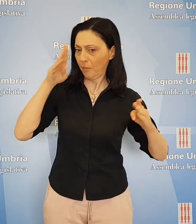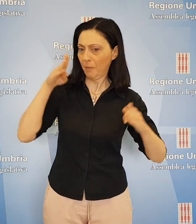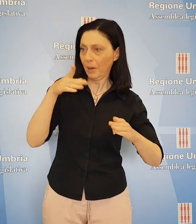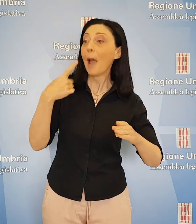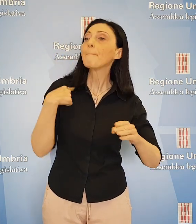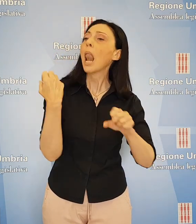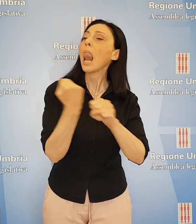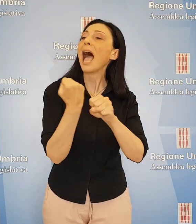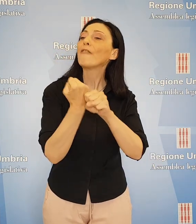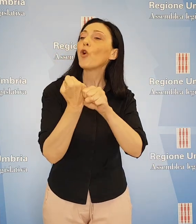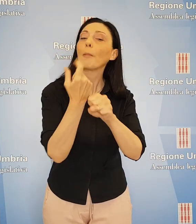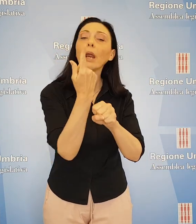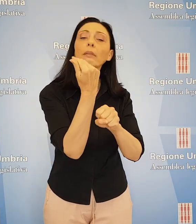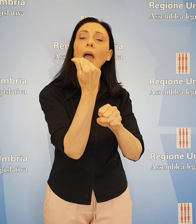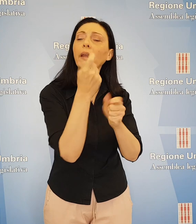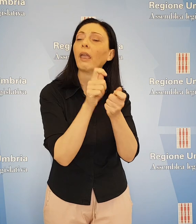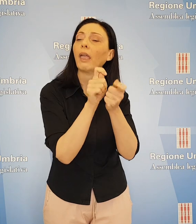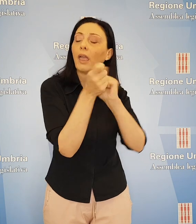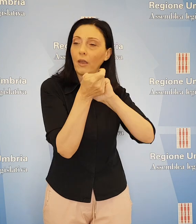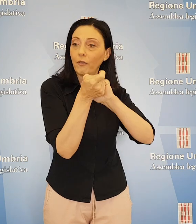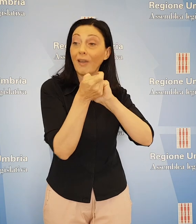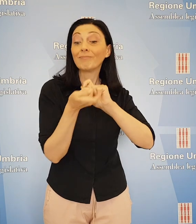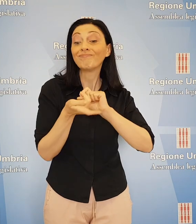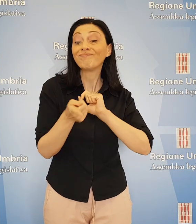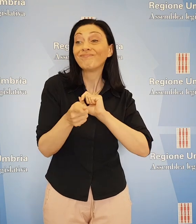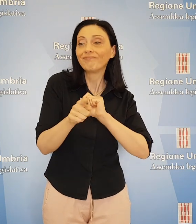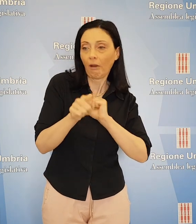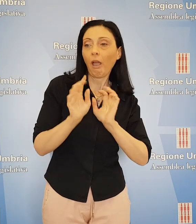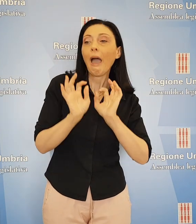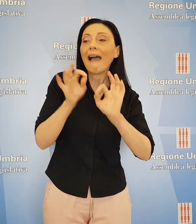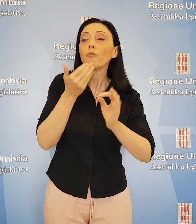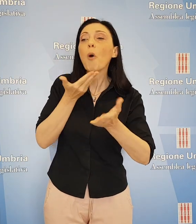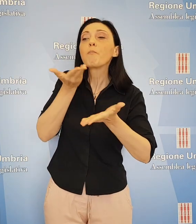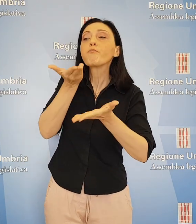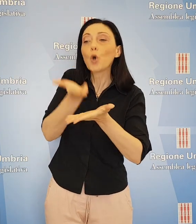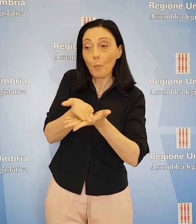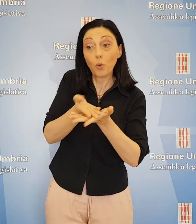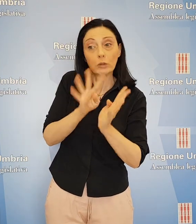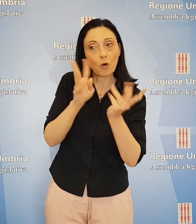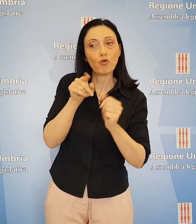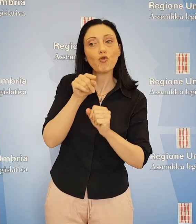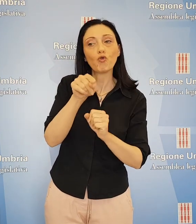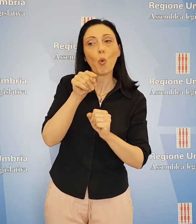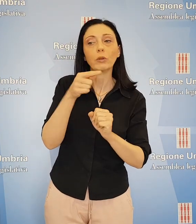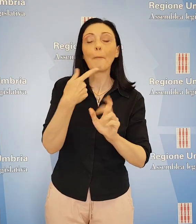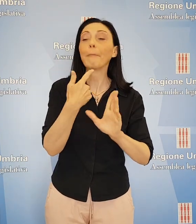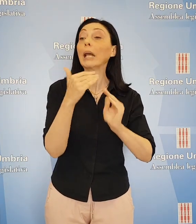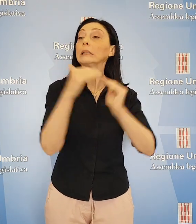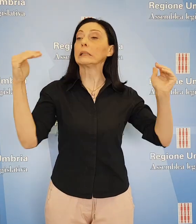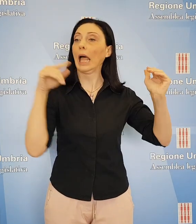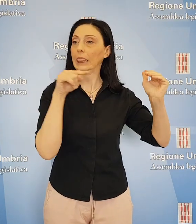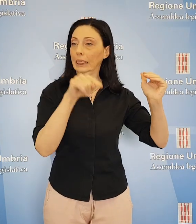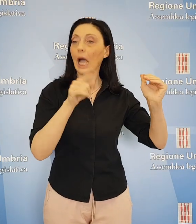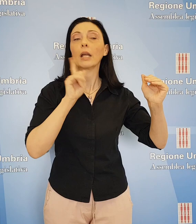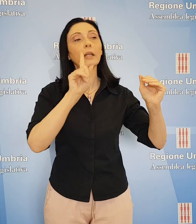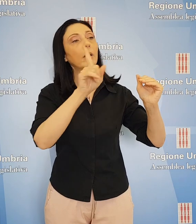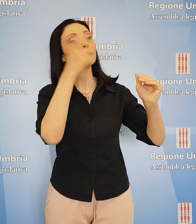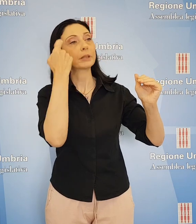lavorato alla revisione delle tariffe e a giorni arriverà la proposta sugli standard in giunta standard che saranno presi come base di